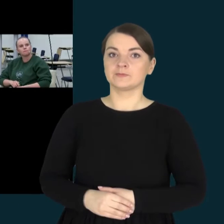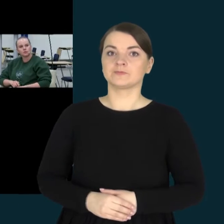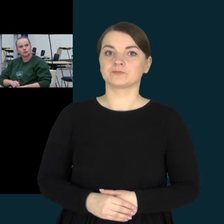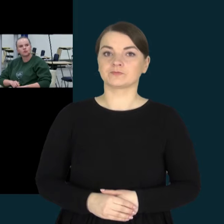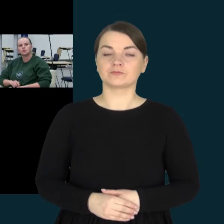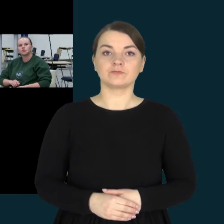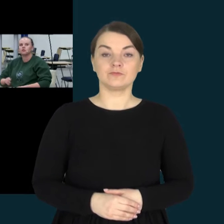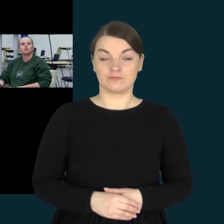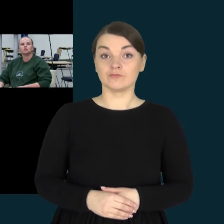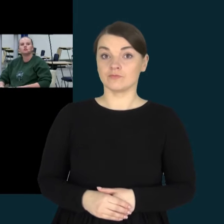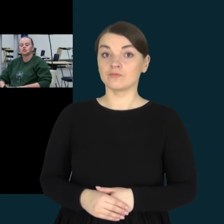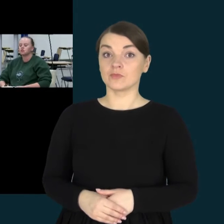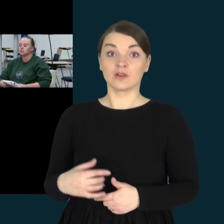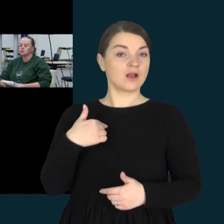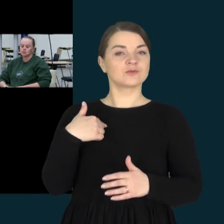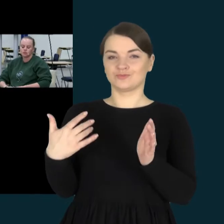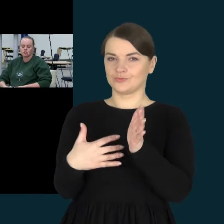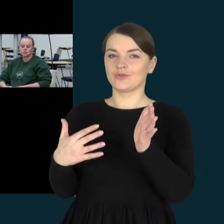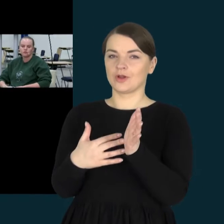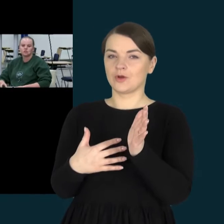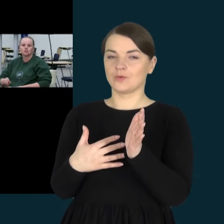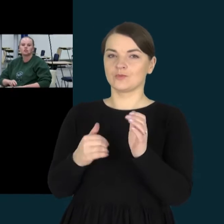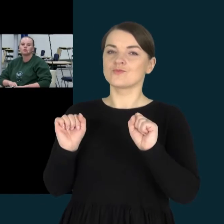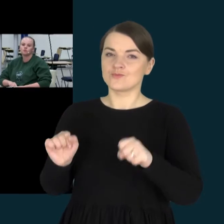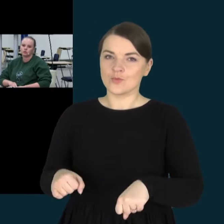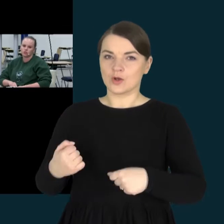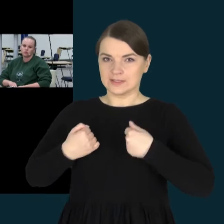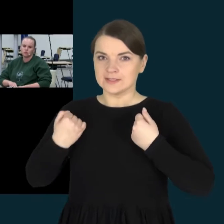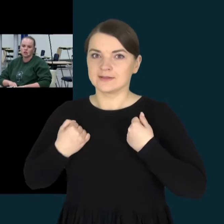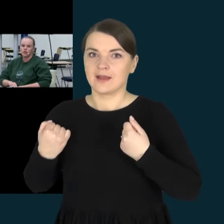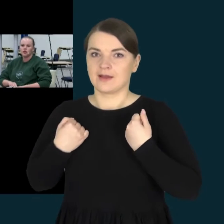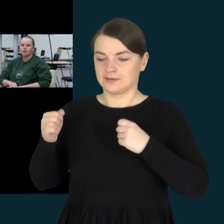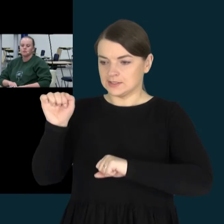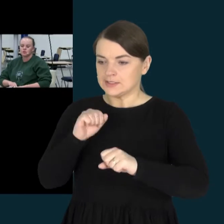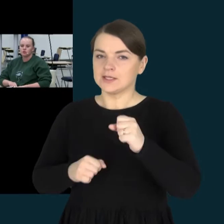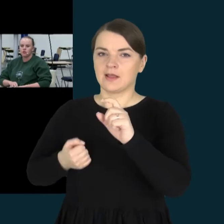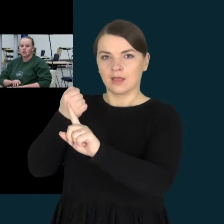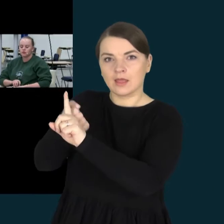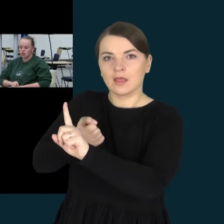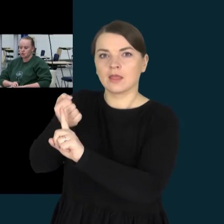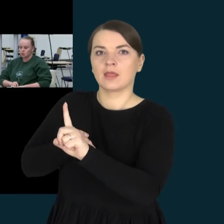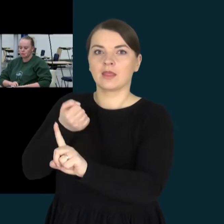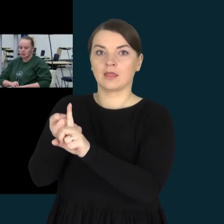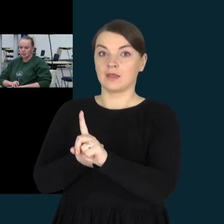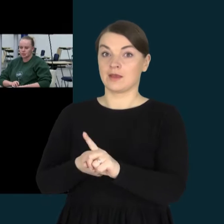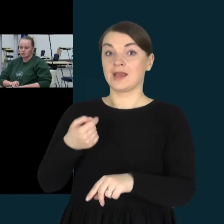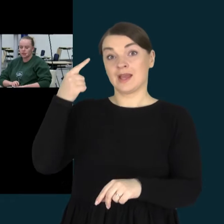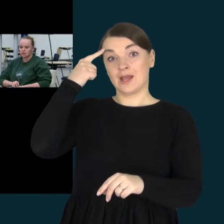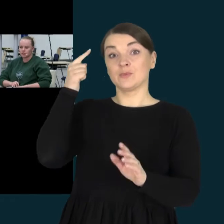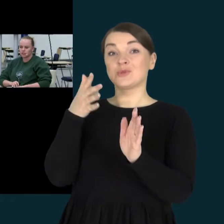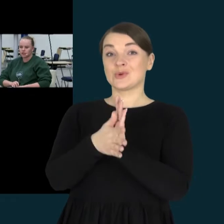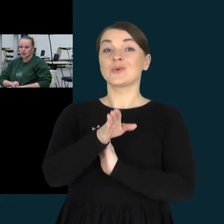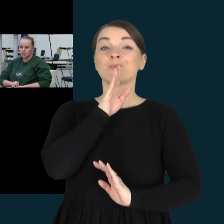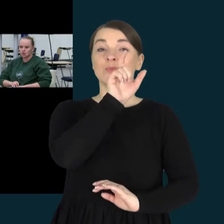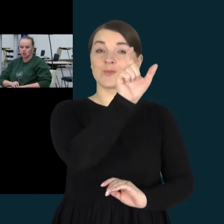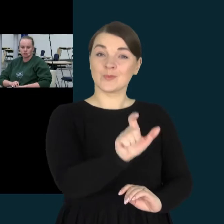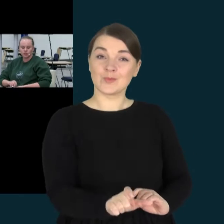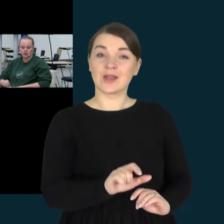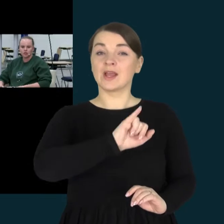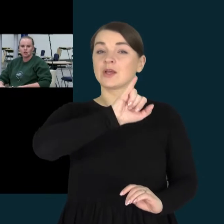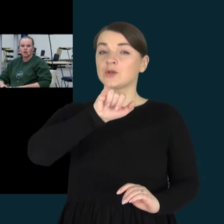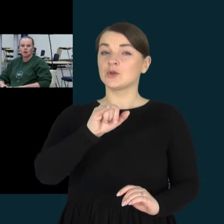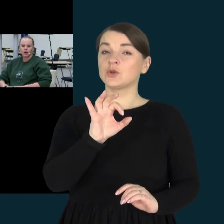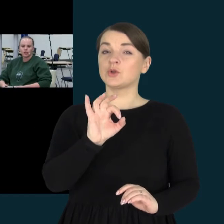Ar turiu jėgų iškoti tiesos? Tai va, aš radau tų jėgų. Psichologija norėčiau paminėti jas vardą Gintarė